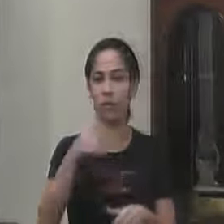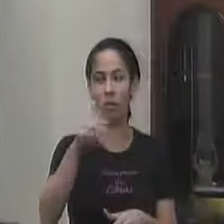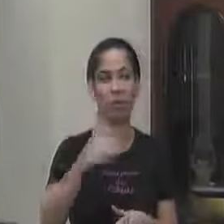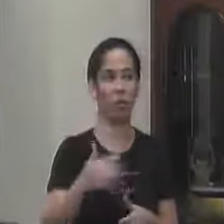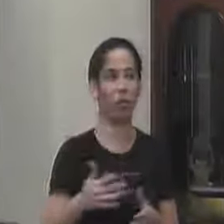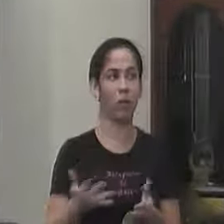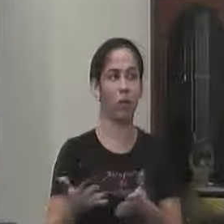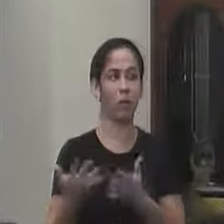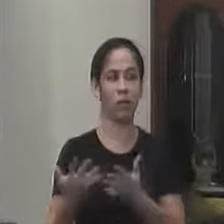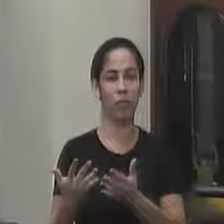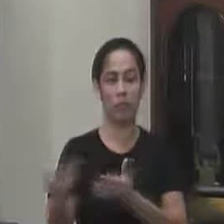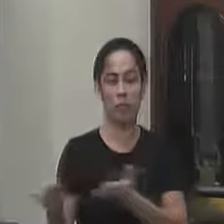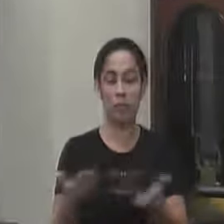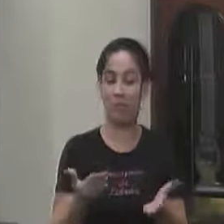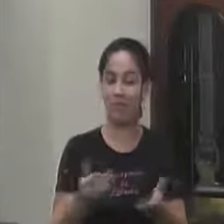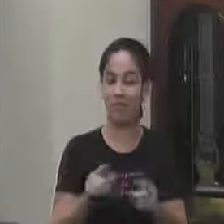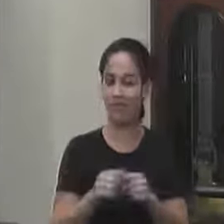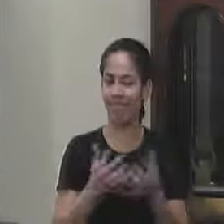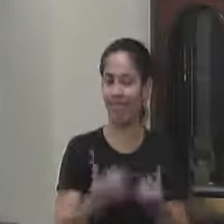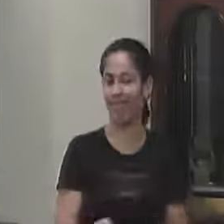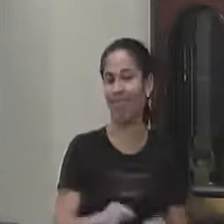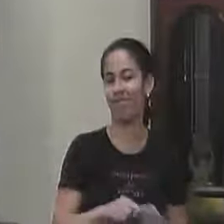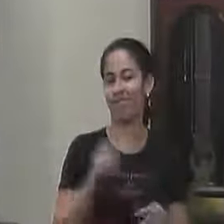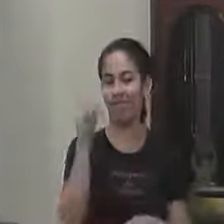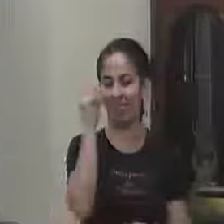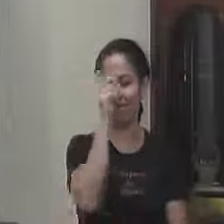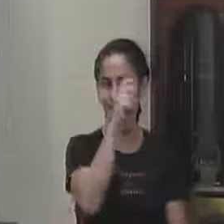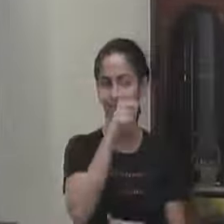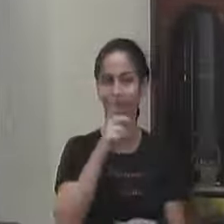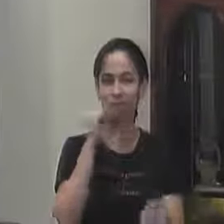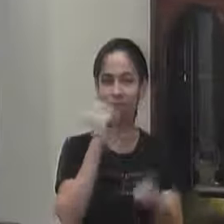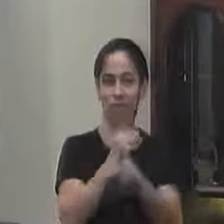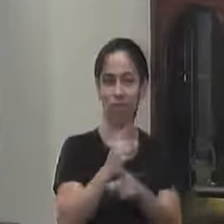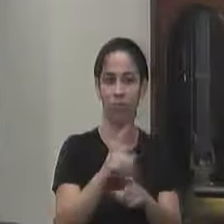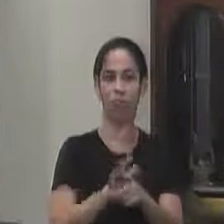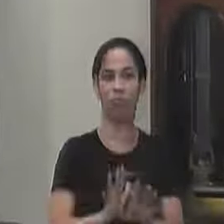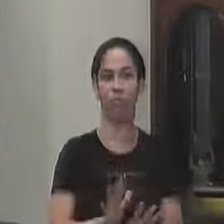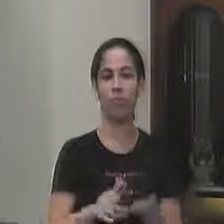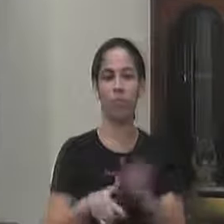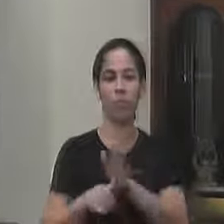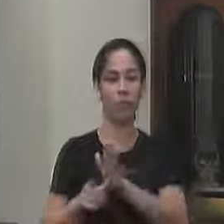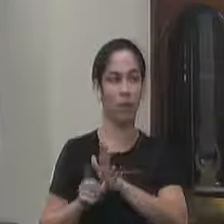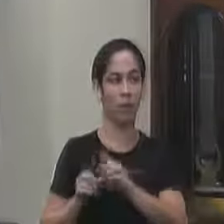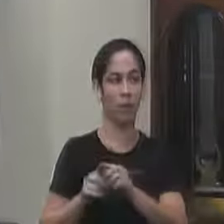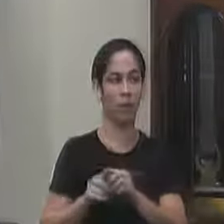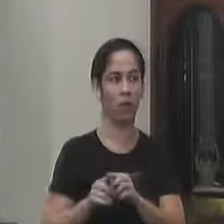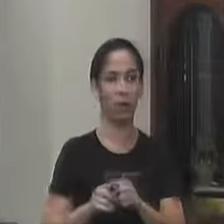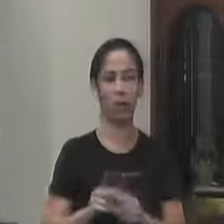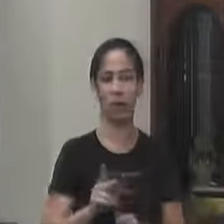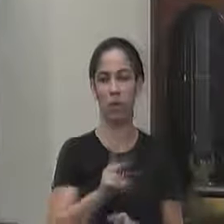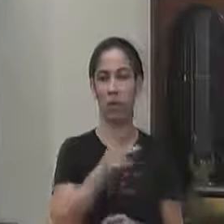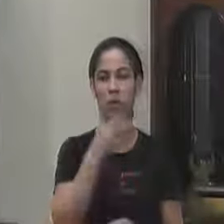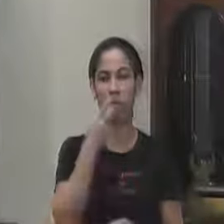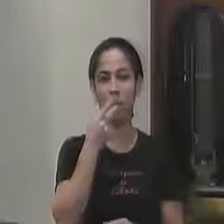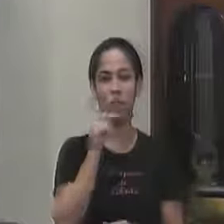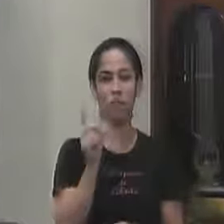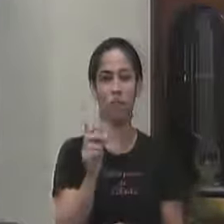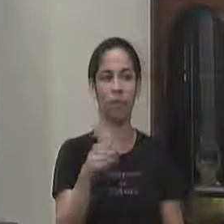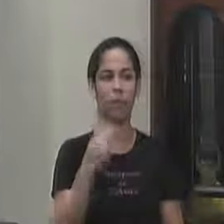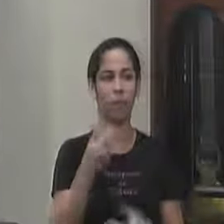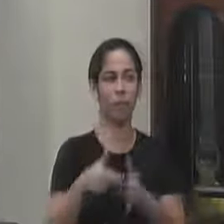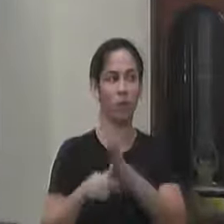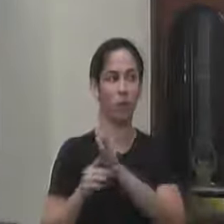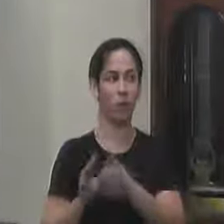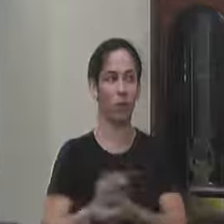o convite eu aceitei então os desafios eu sabia que eu encontraria mas antes de mais nada eu honro a minha palavra com ele